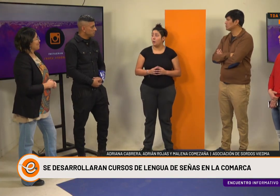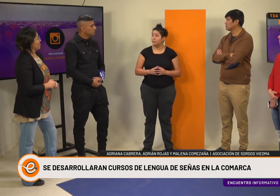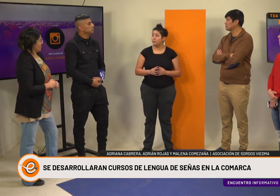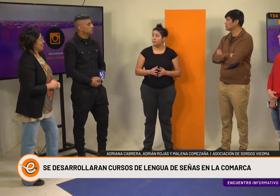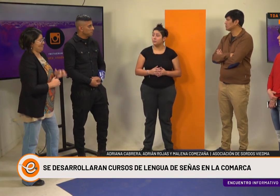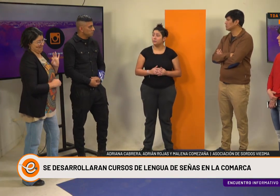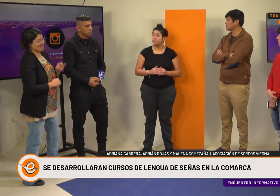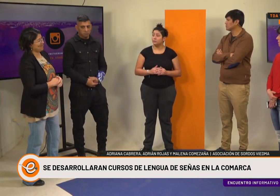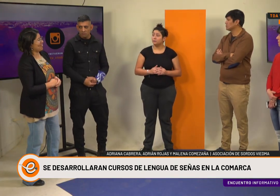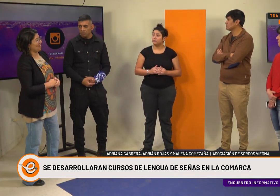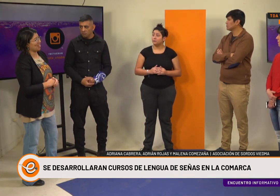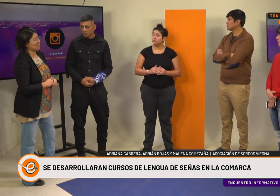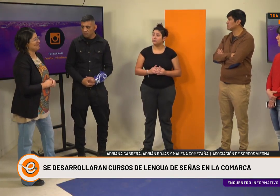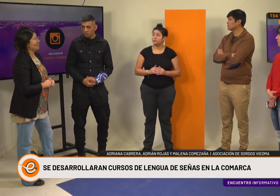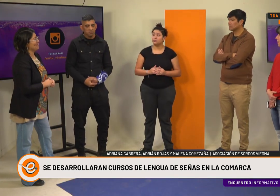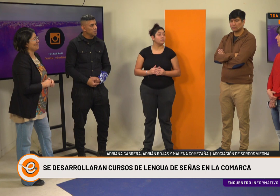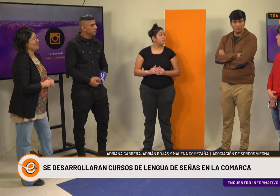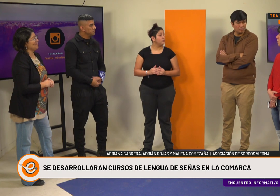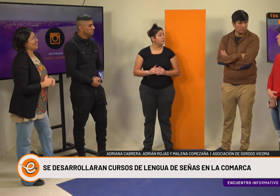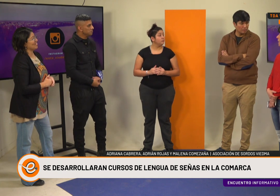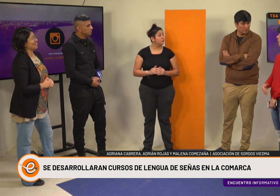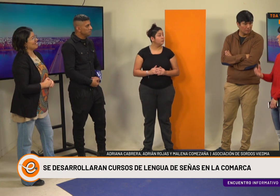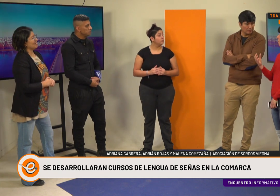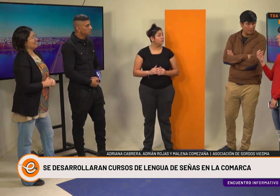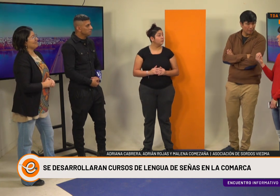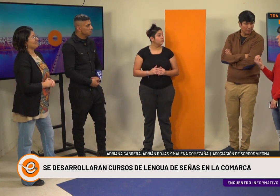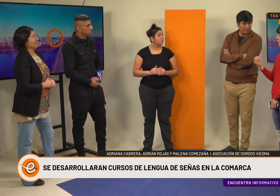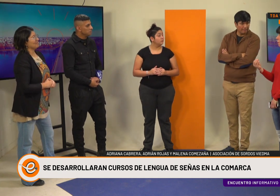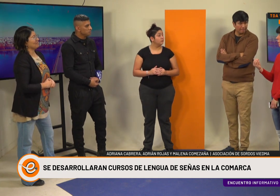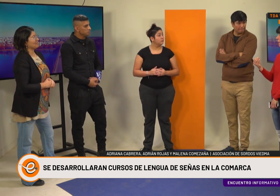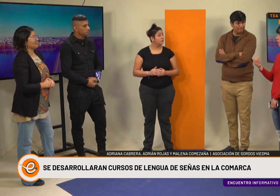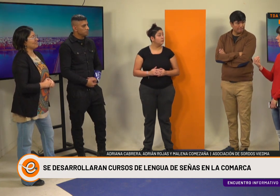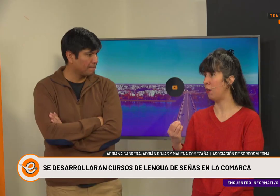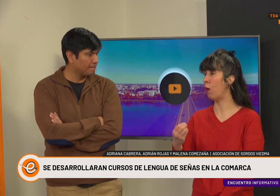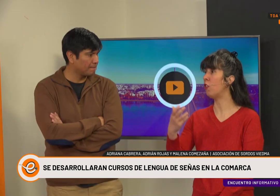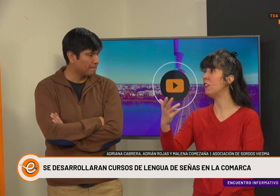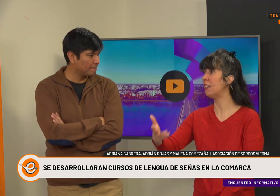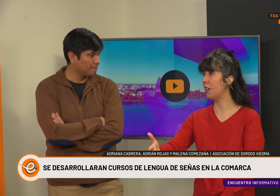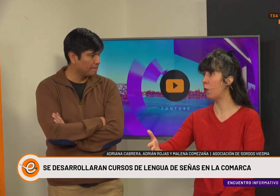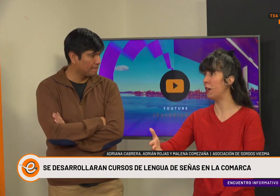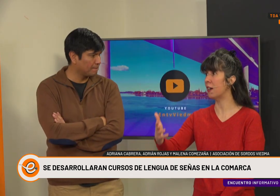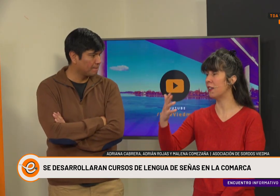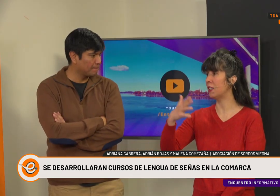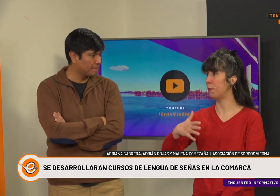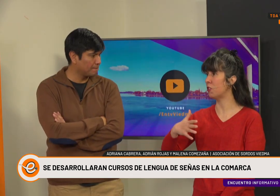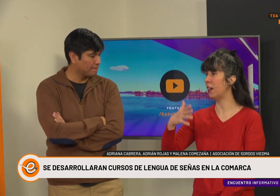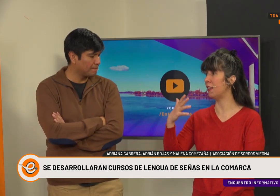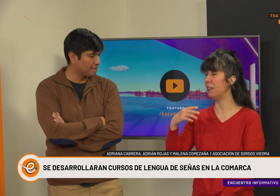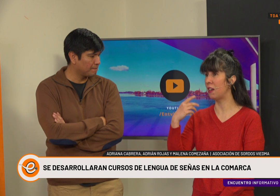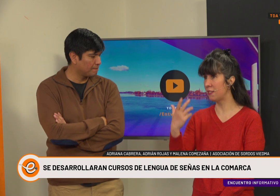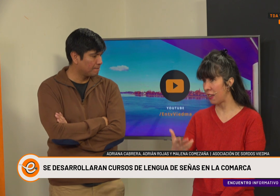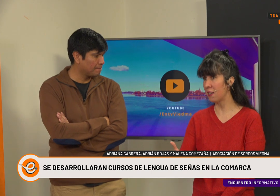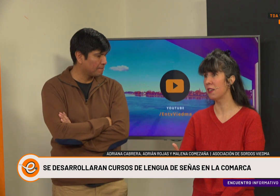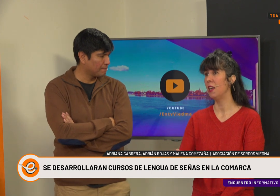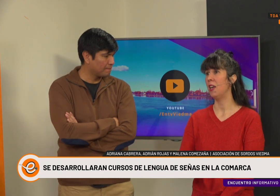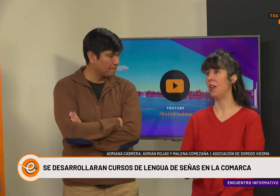la lengua. Bien. Bueno, entonces recordemos de qué manera pueden o a dónde tienen que comunicarse aquellas personas que estén